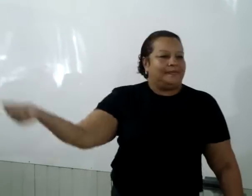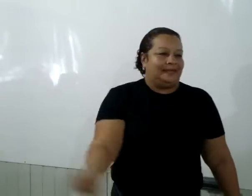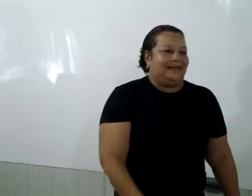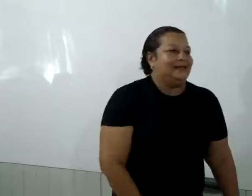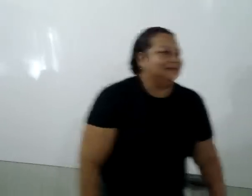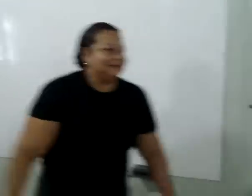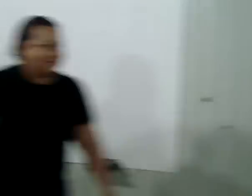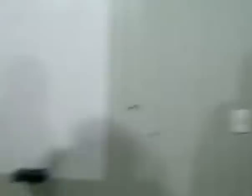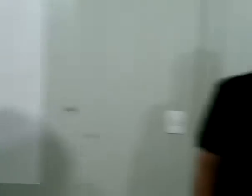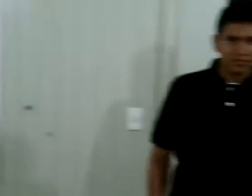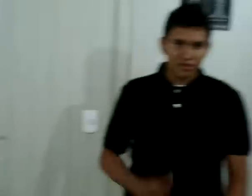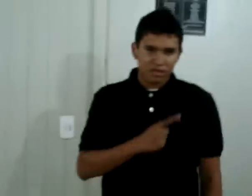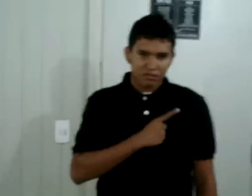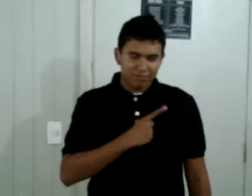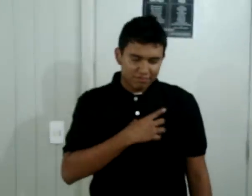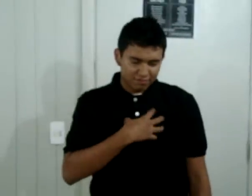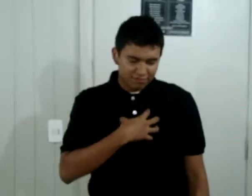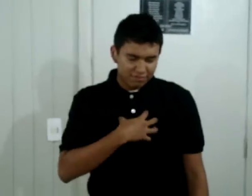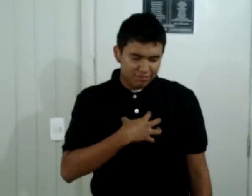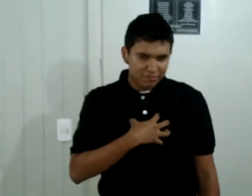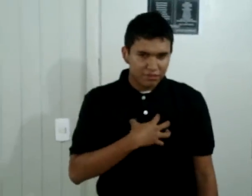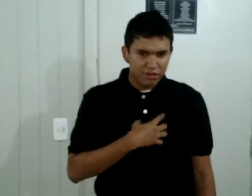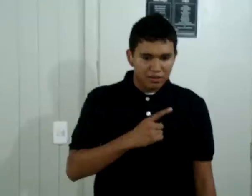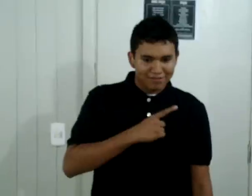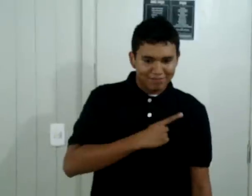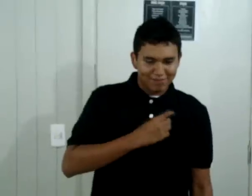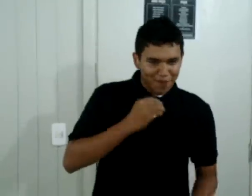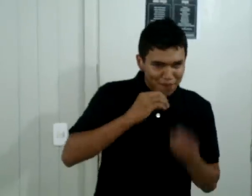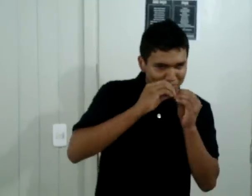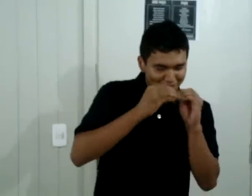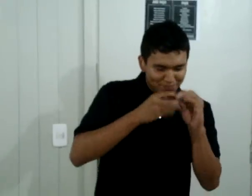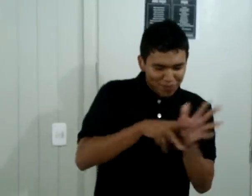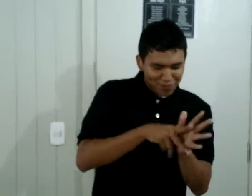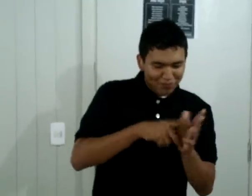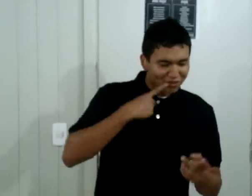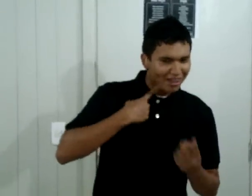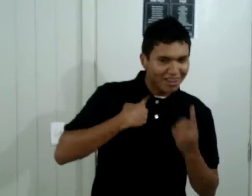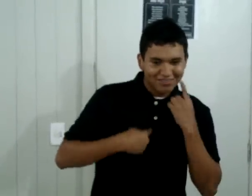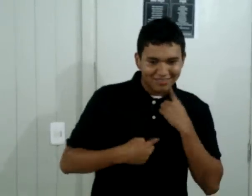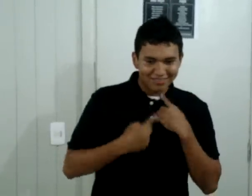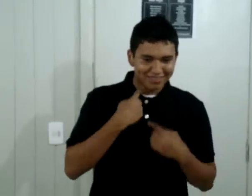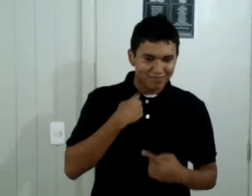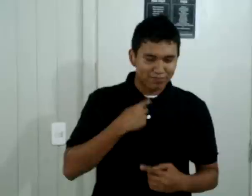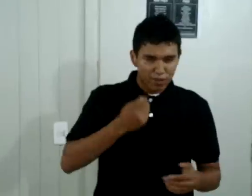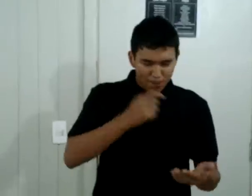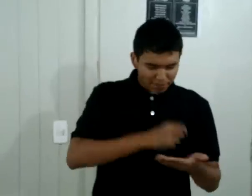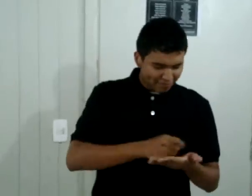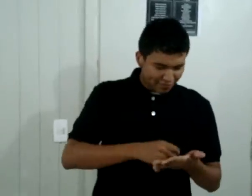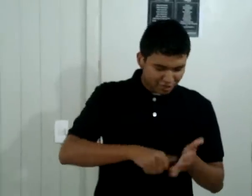aqui Era a primeira vez que